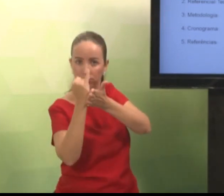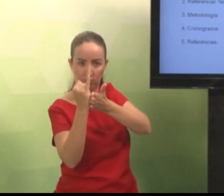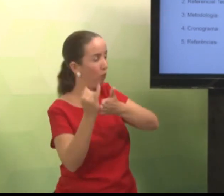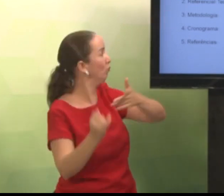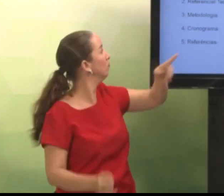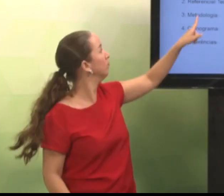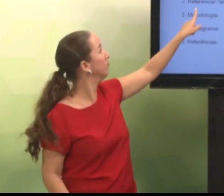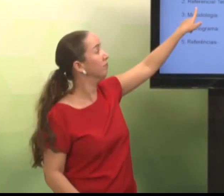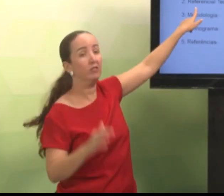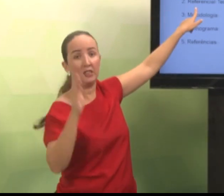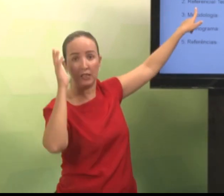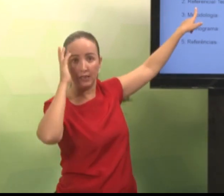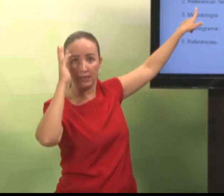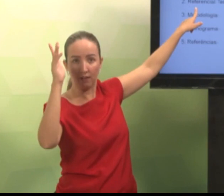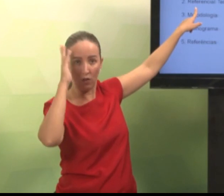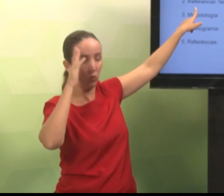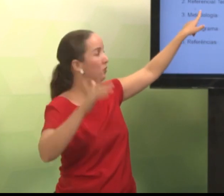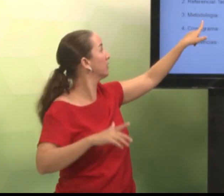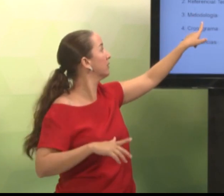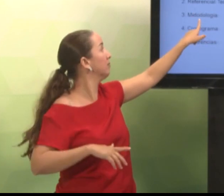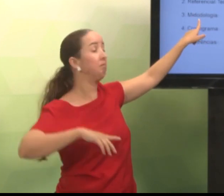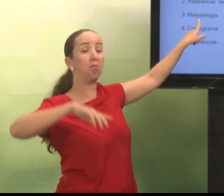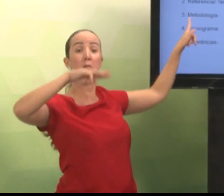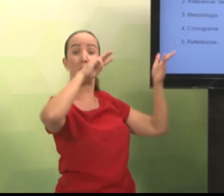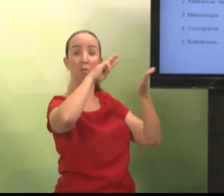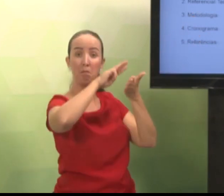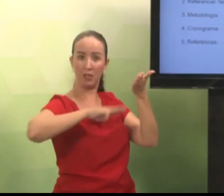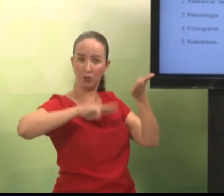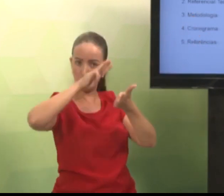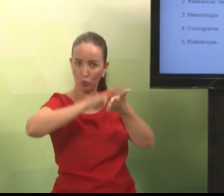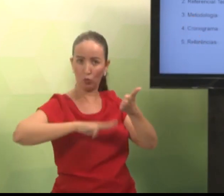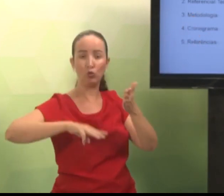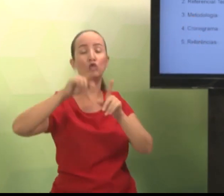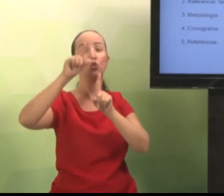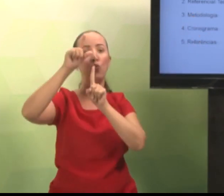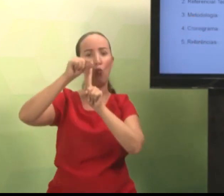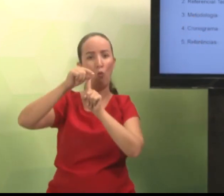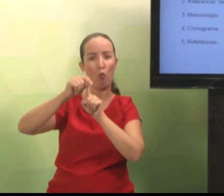introdução, o referencial teórico, metodologia.